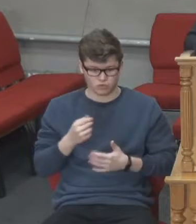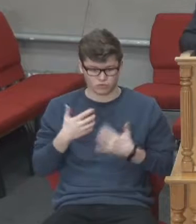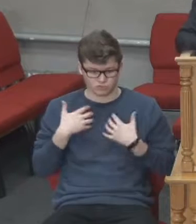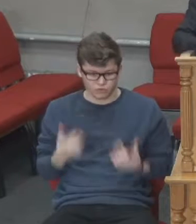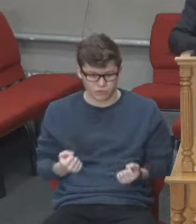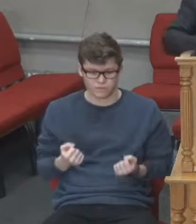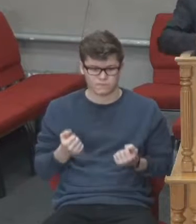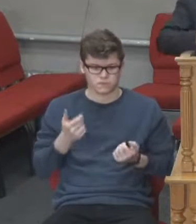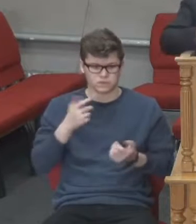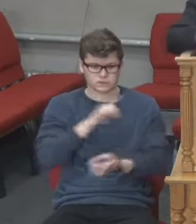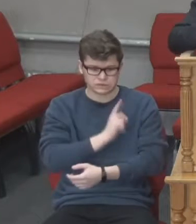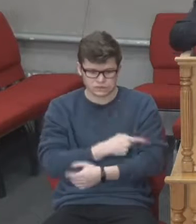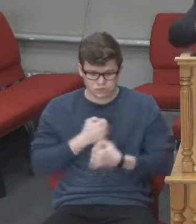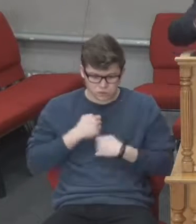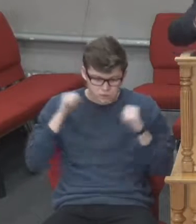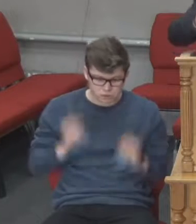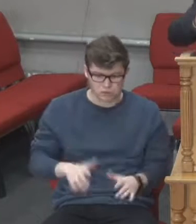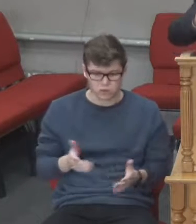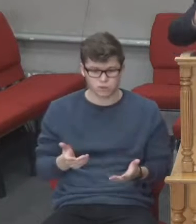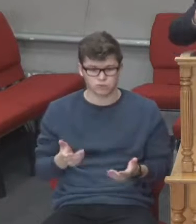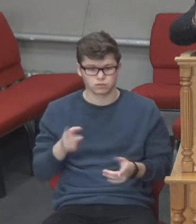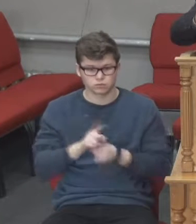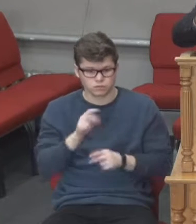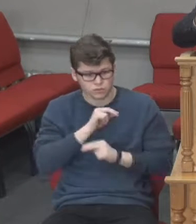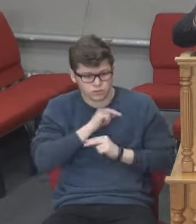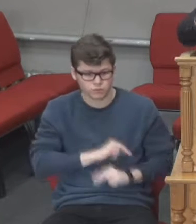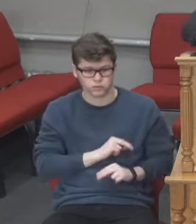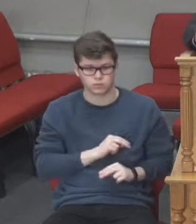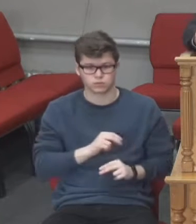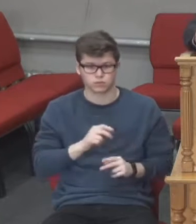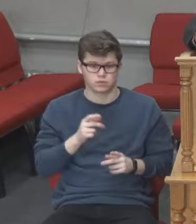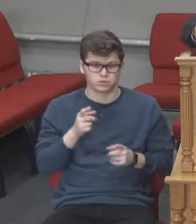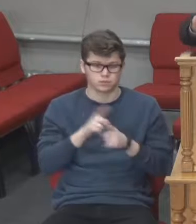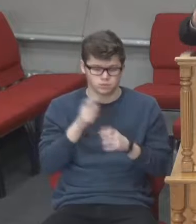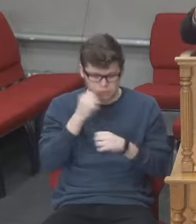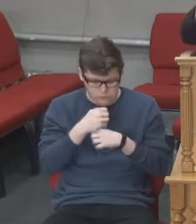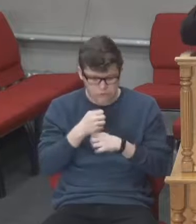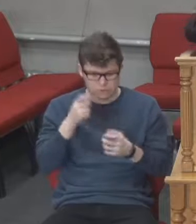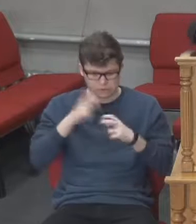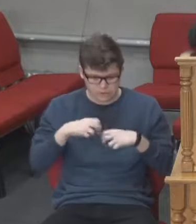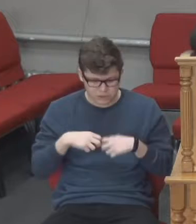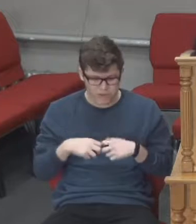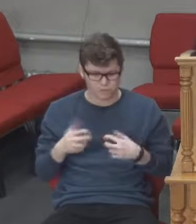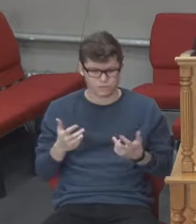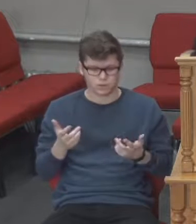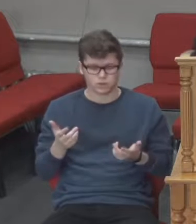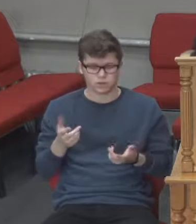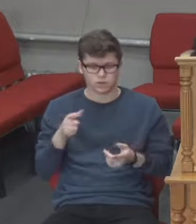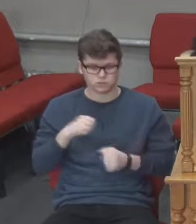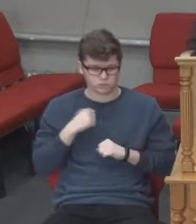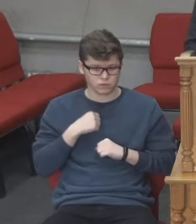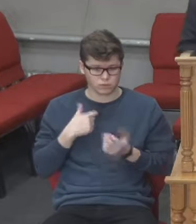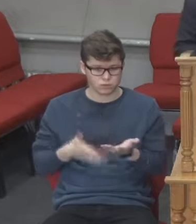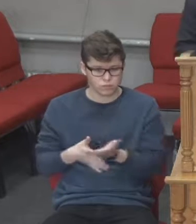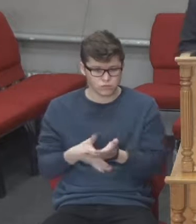силами. Хтось працює більше, ніж їм платять за це, але вони стараються допомогти